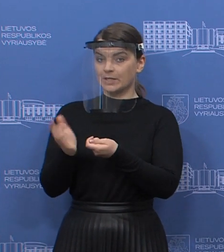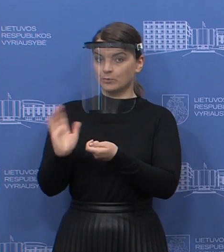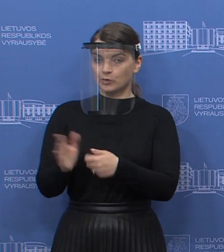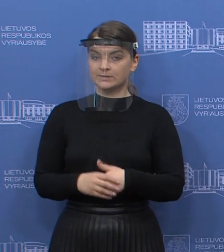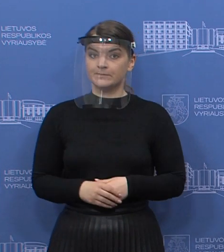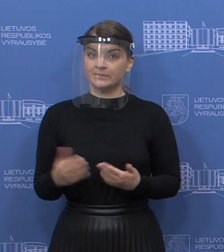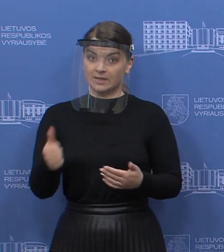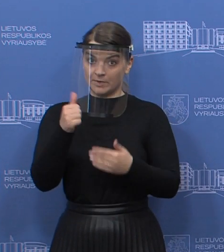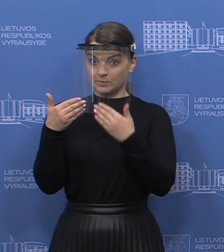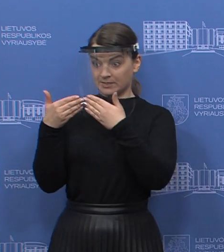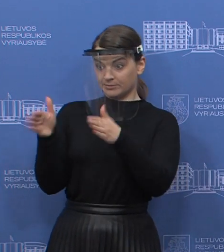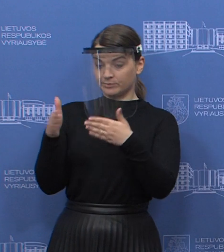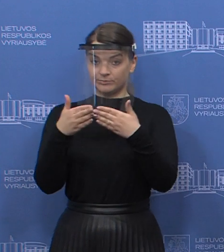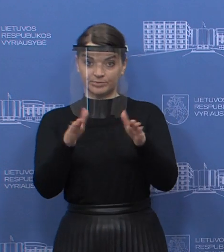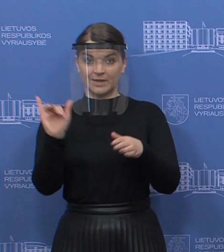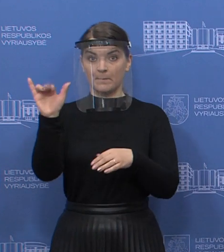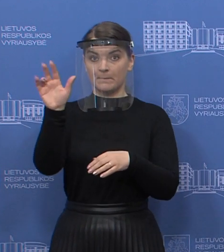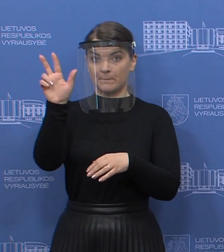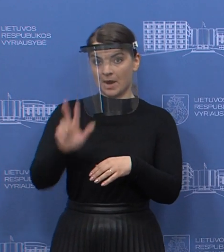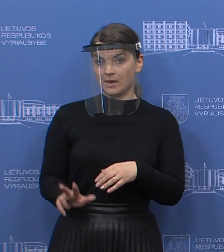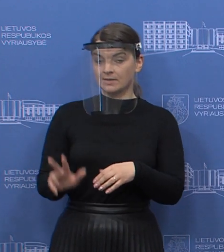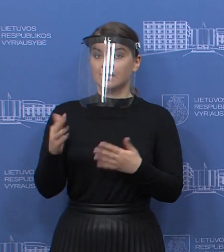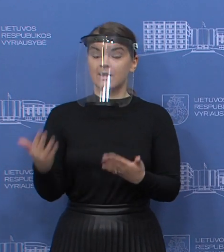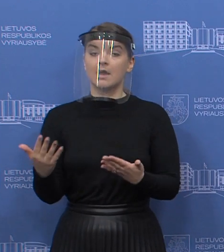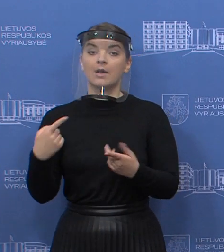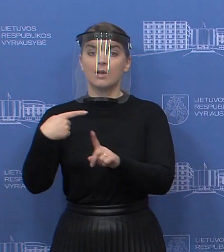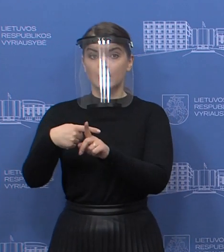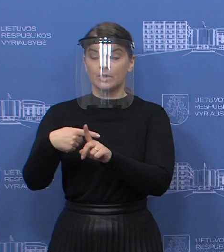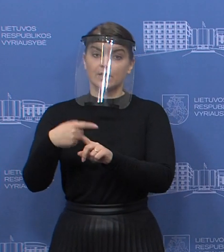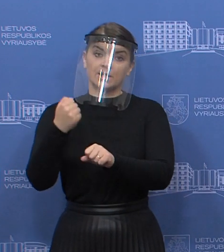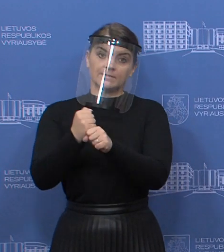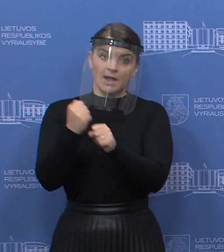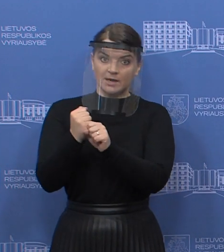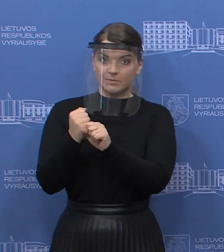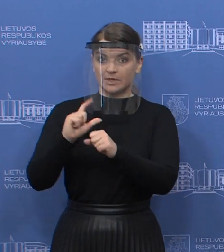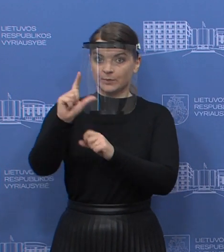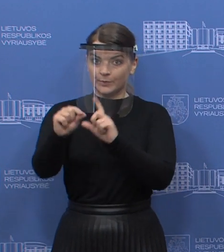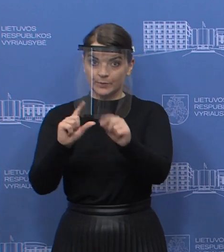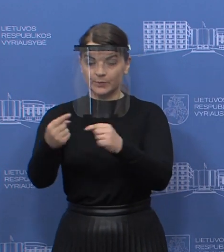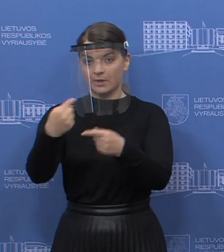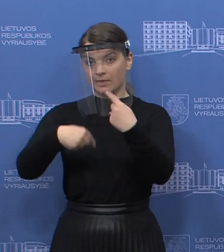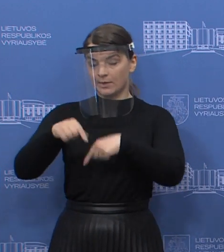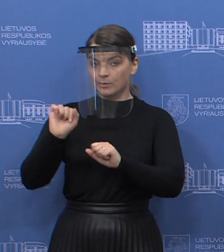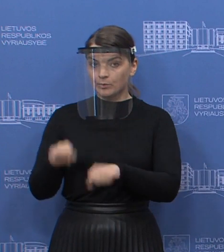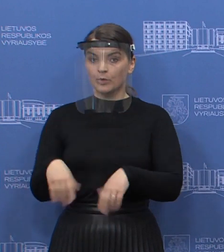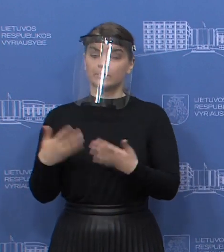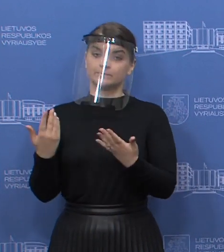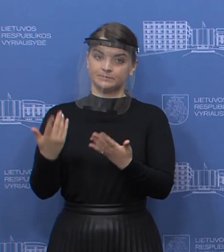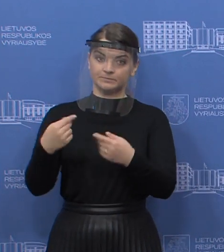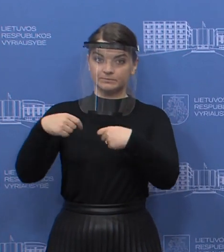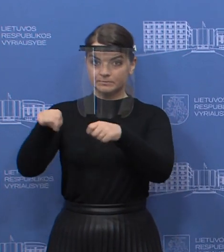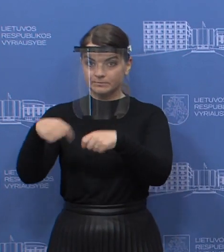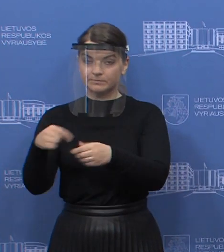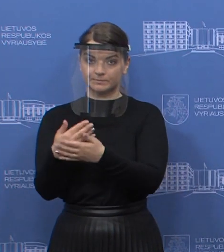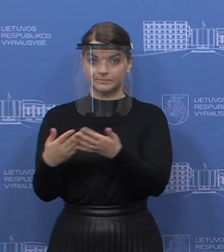mes galėtume atsiverti bent jo Baltijos valstybių regione, tie kalbant apie darbo rinką, tie kalbant apie vežėjus, tie kalbant apie paprasčiausiai